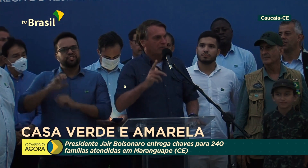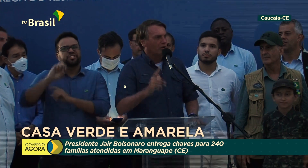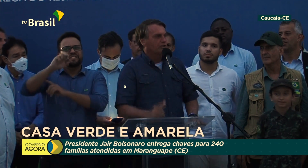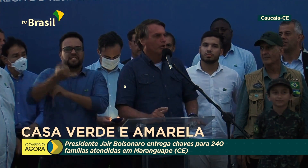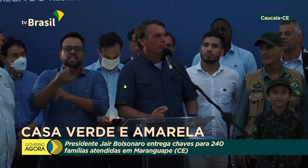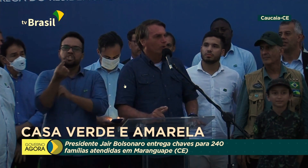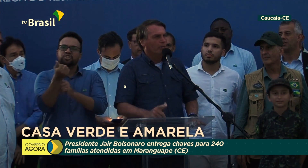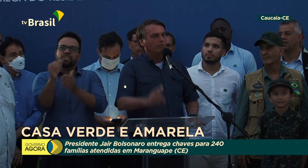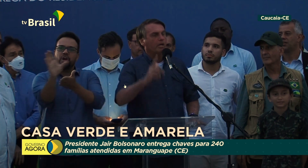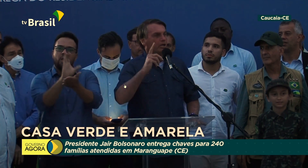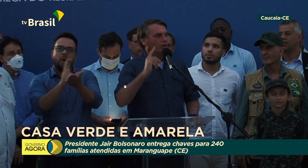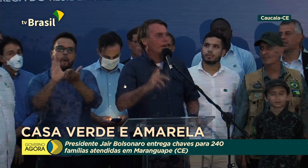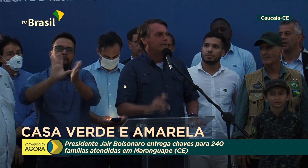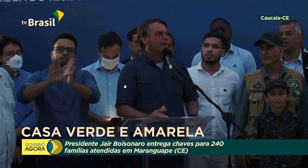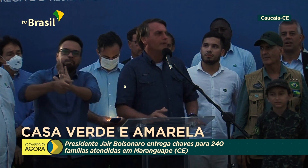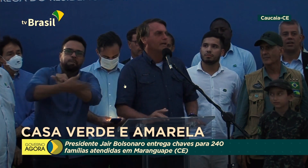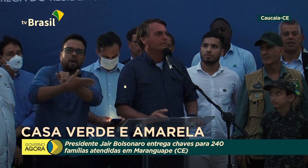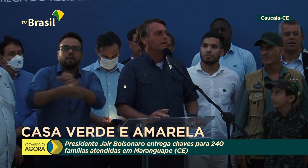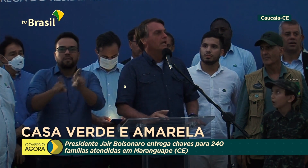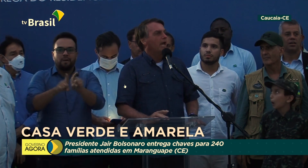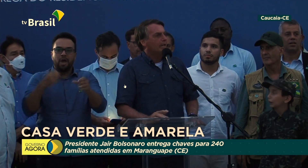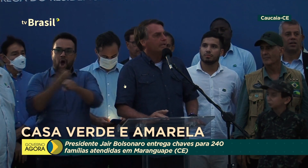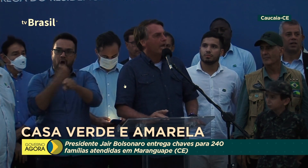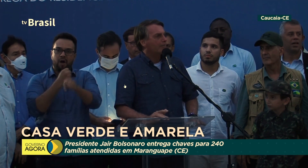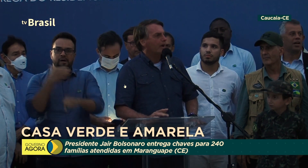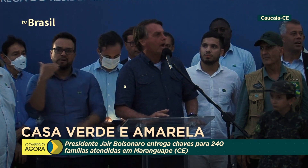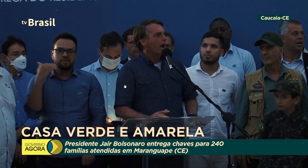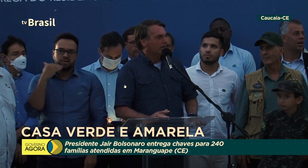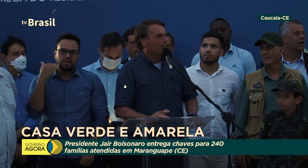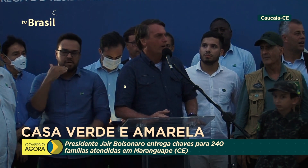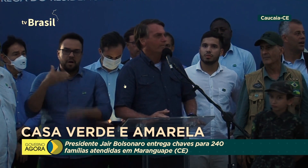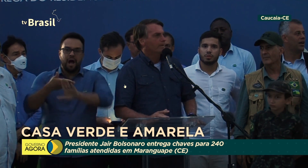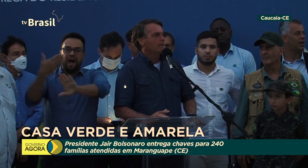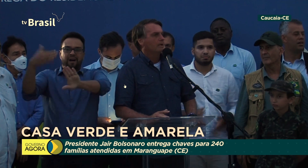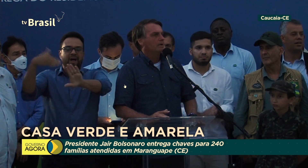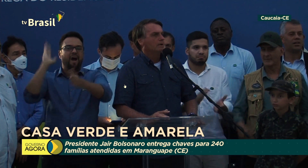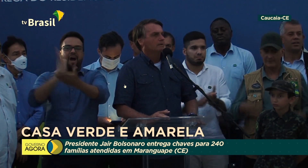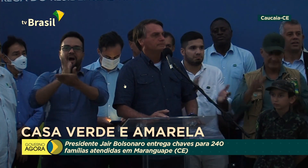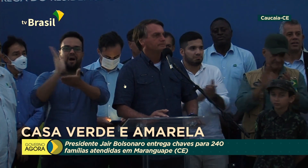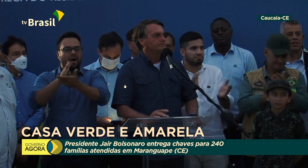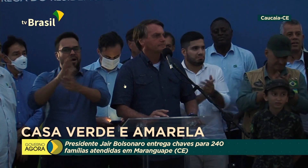desvio de dinheiro público e obras mal feitas. Essa época acabou.